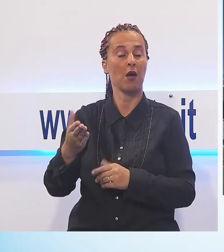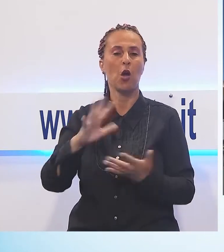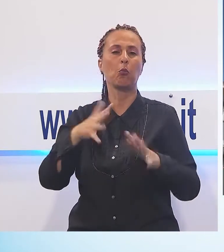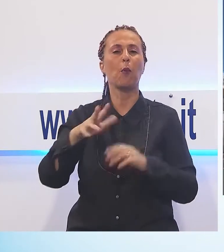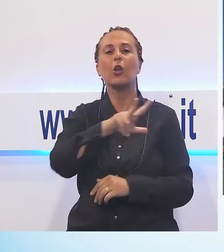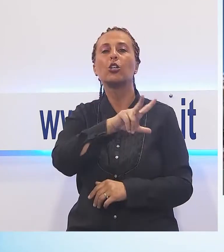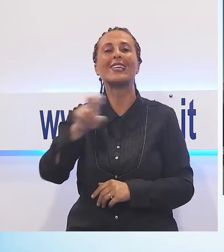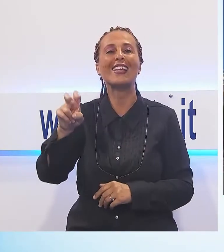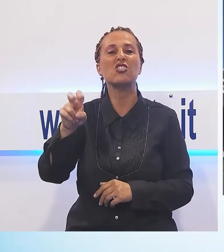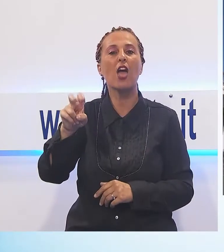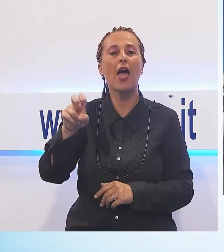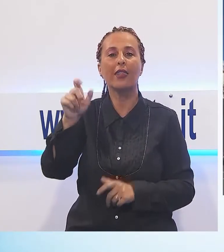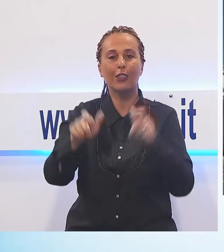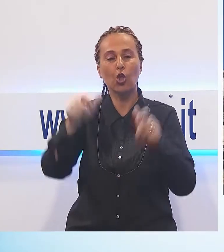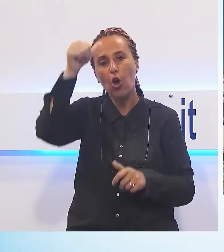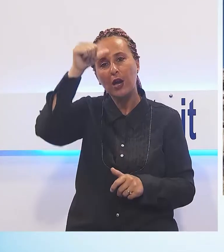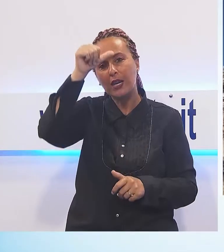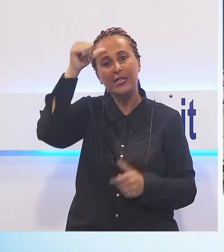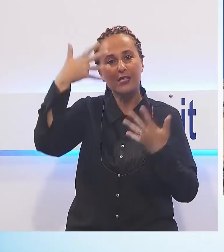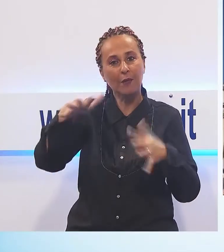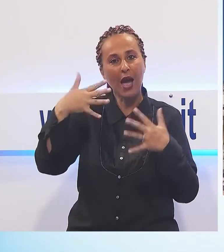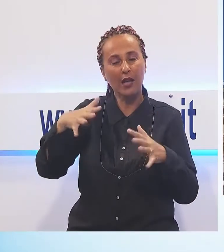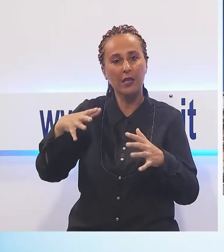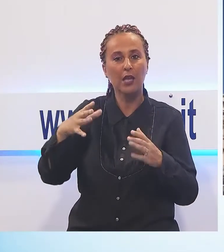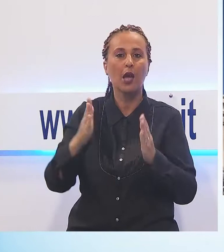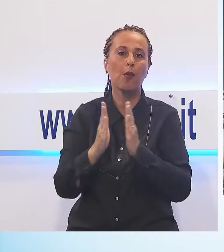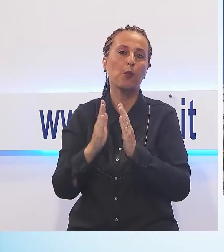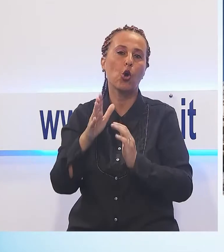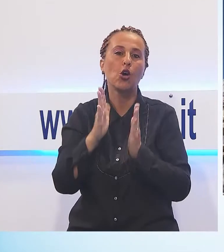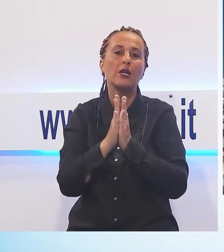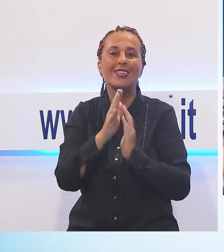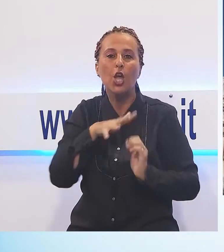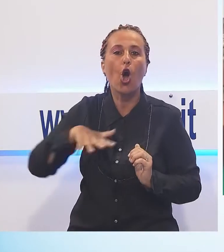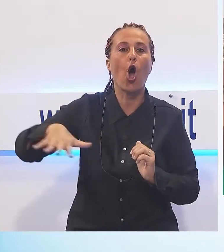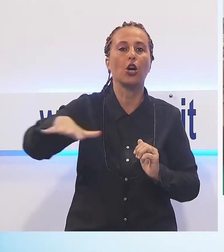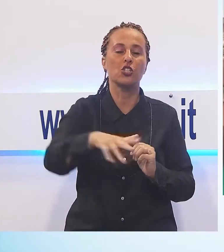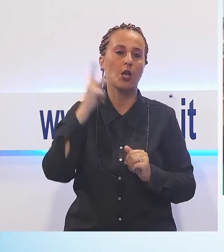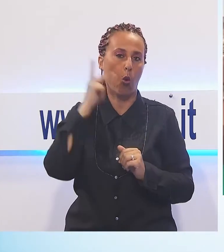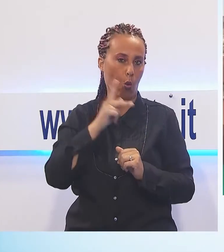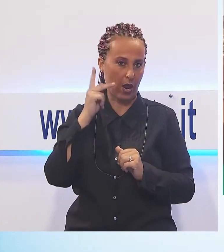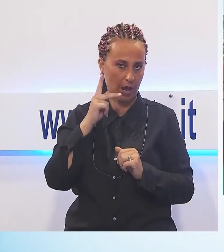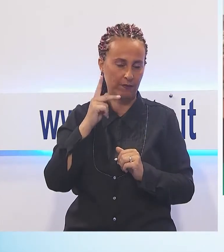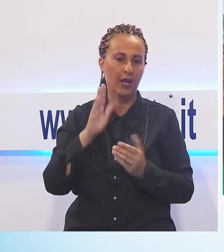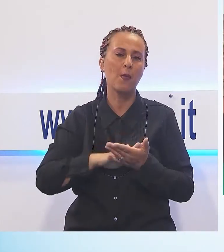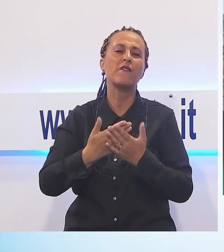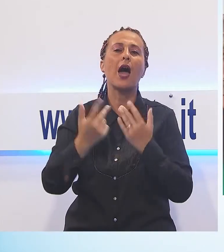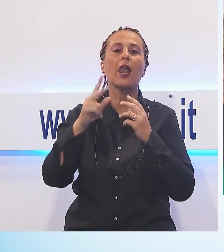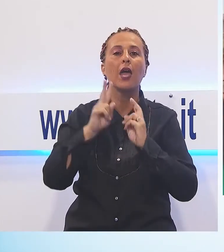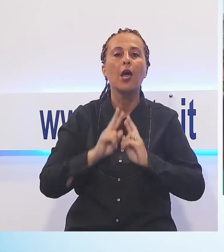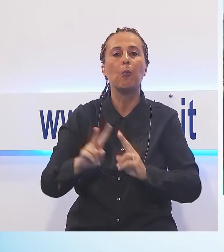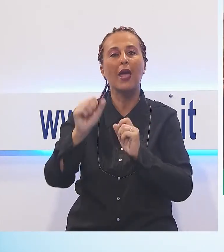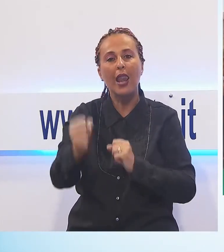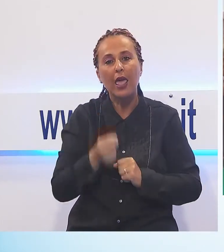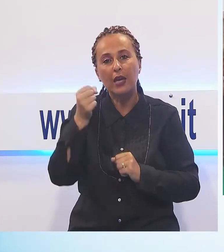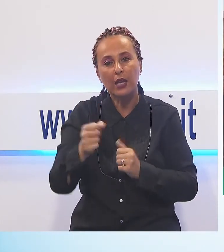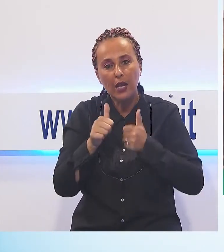presimati della nostra diocesi, del nostro pellegrinaggio annuale e allora è stato bello, a mio avviso, che i